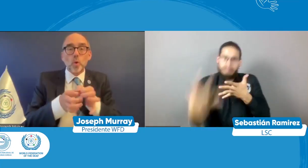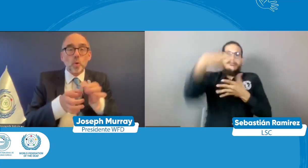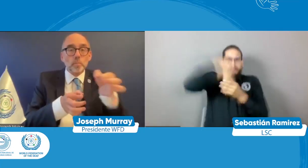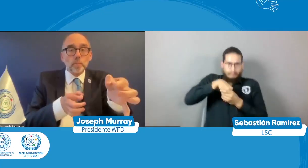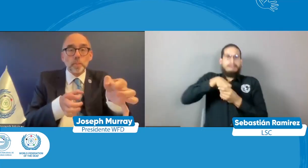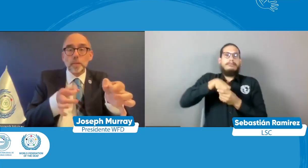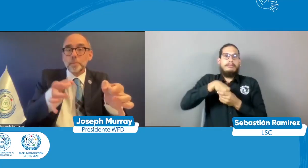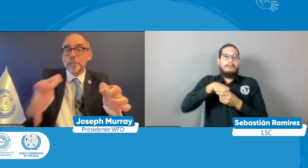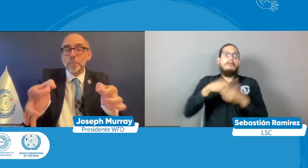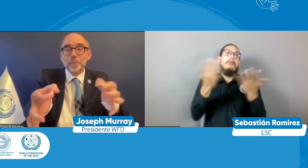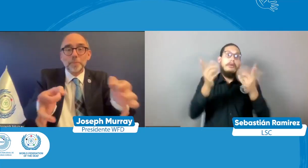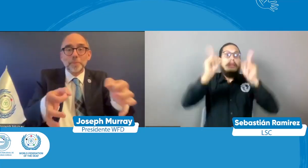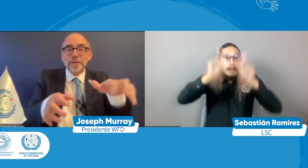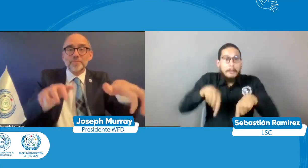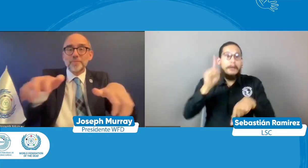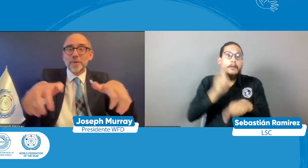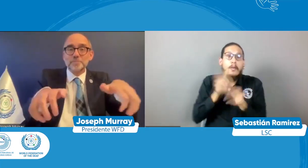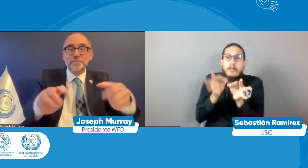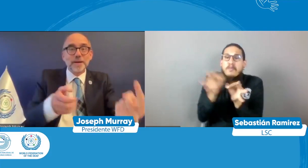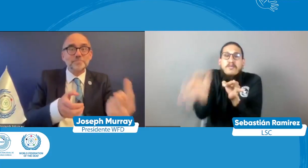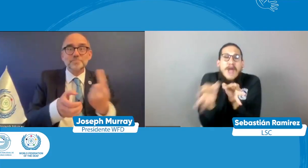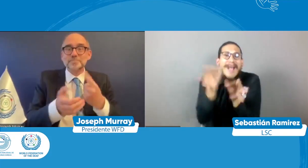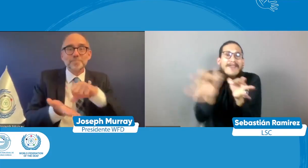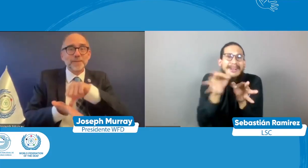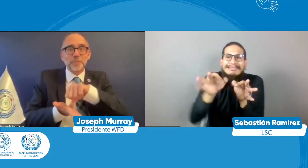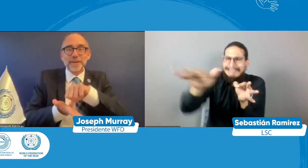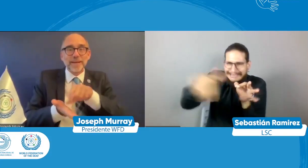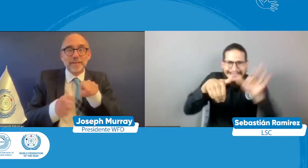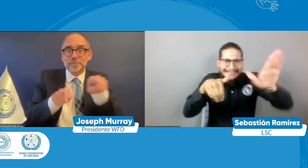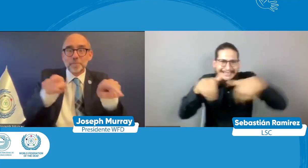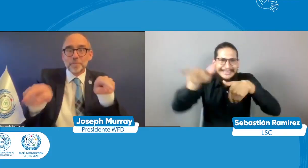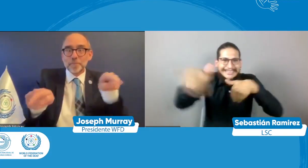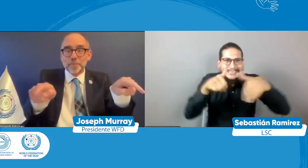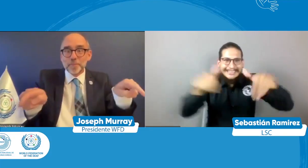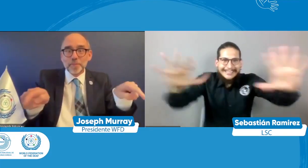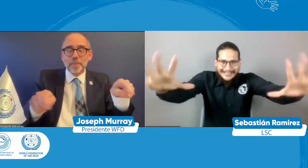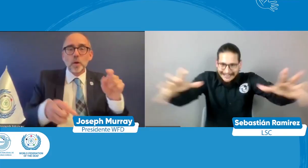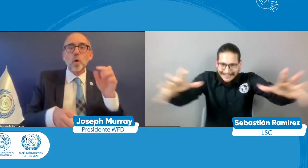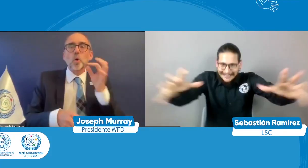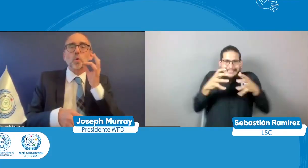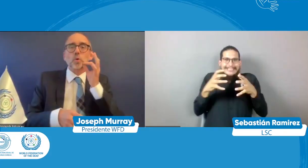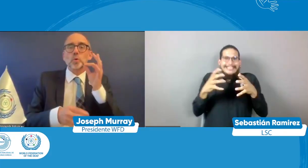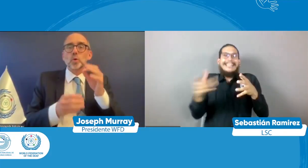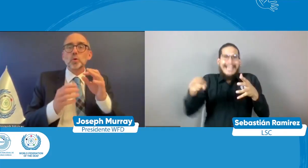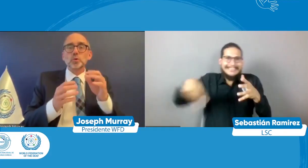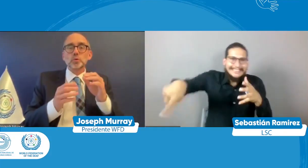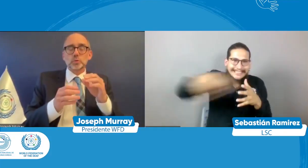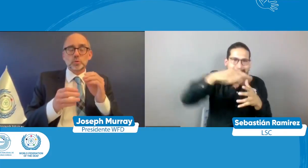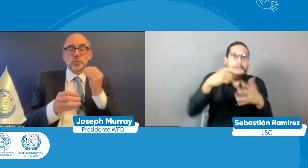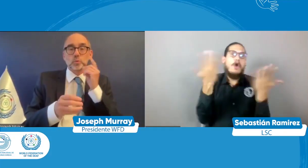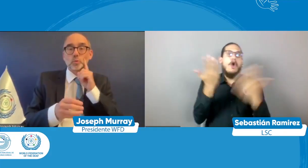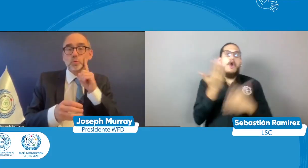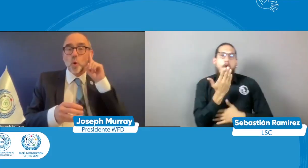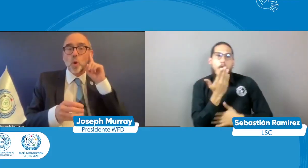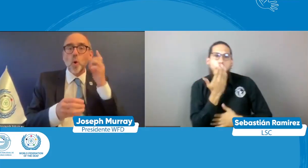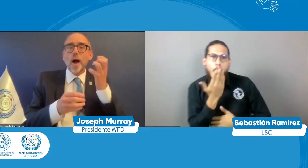sordociega la comunidad sorda que se encuentra en áreas rurales distantes de ciudades capitales